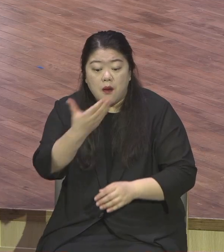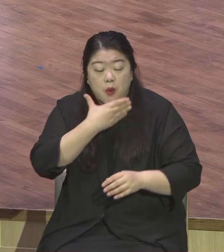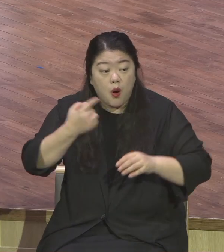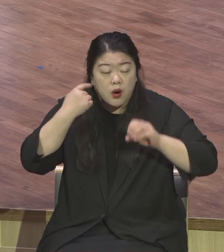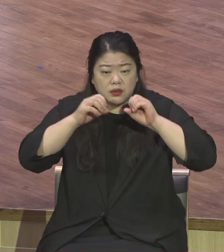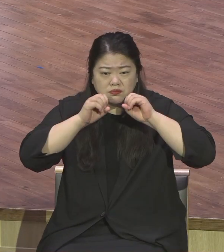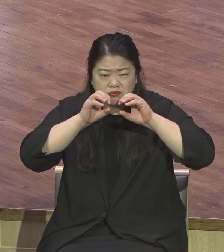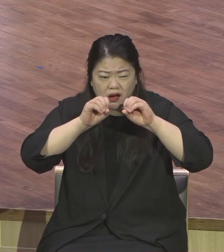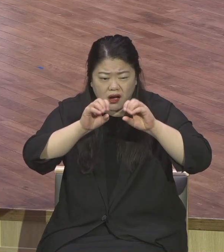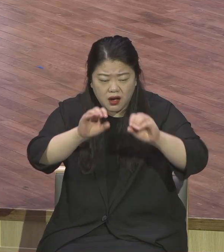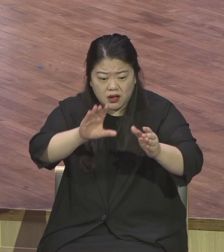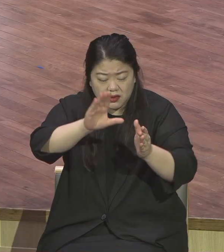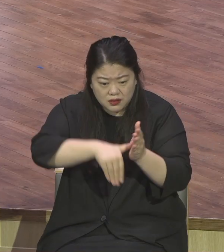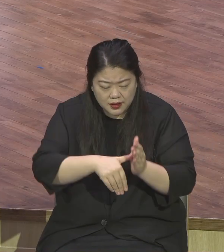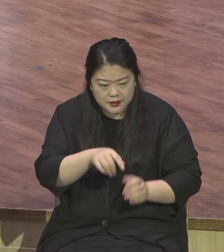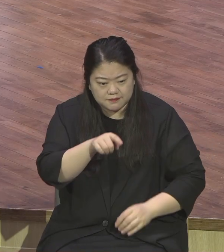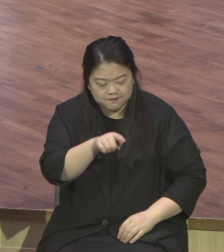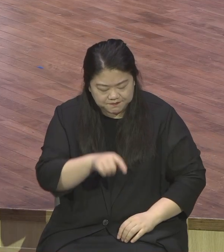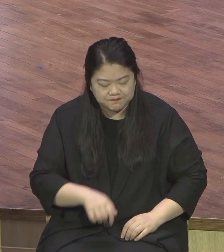그들을 한 번 더 만나 주었기 때문에